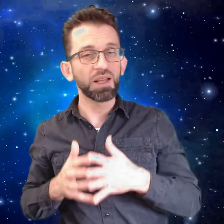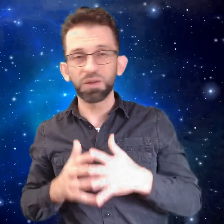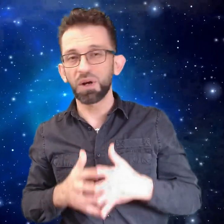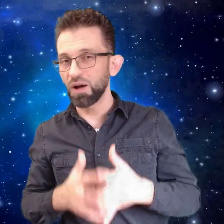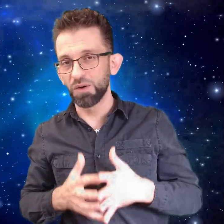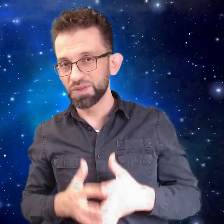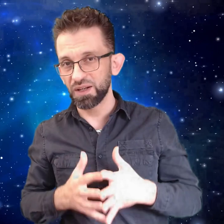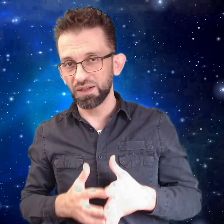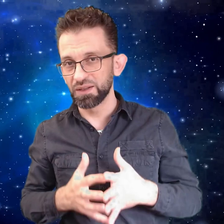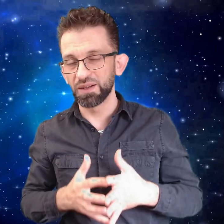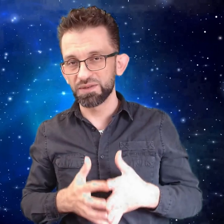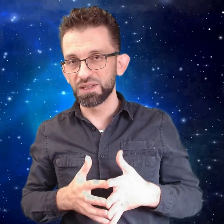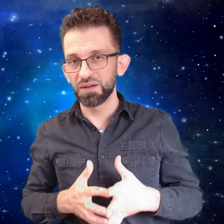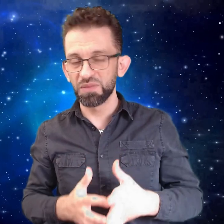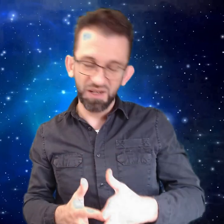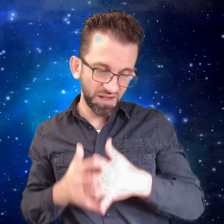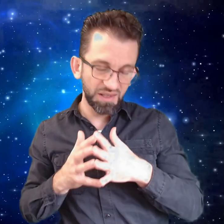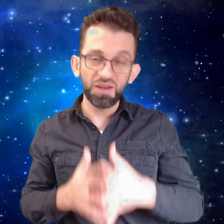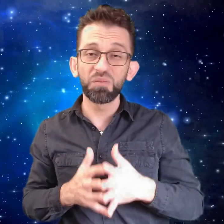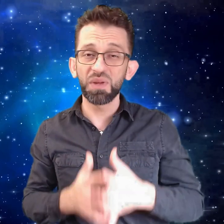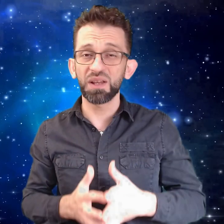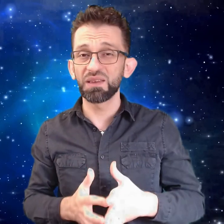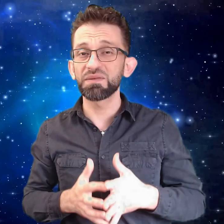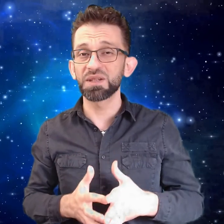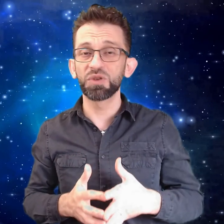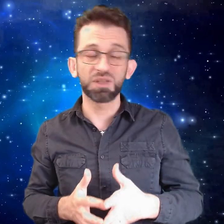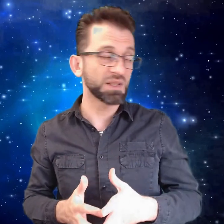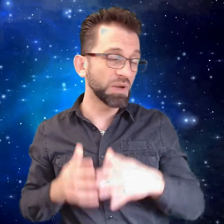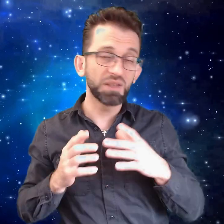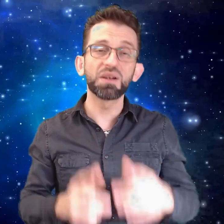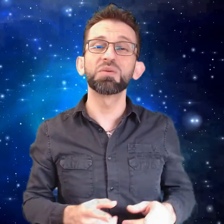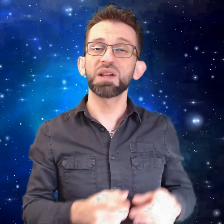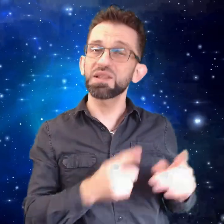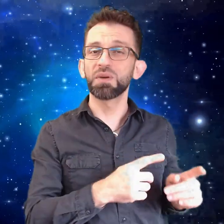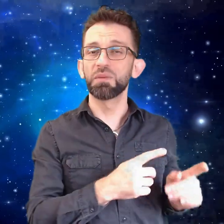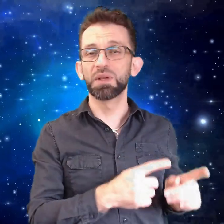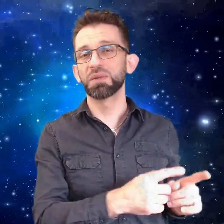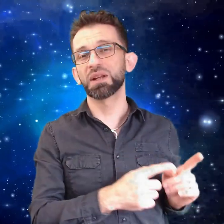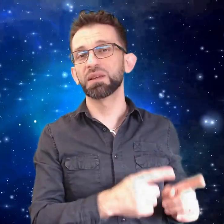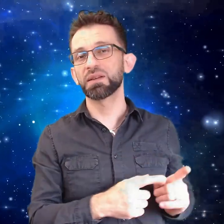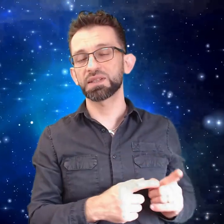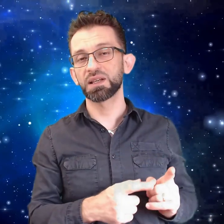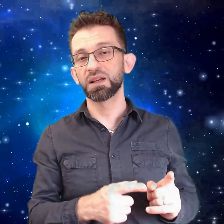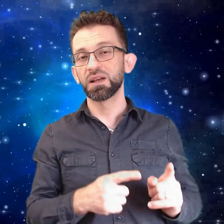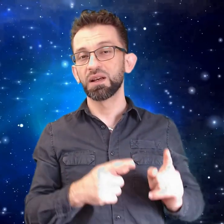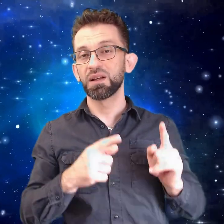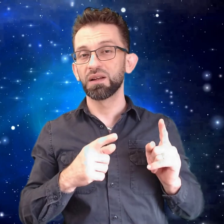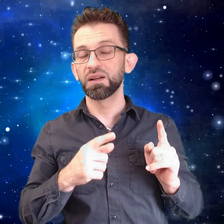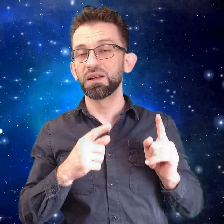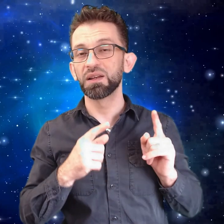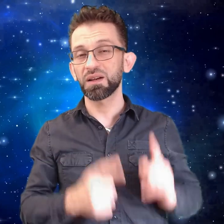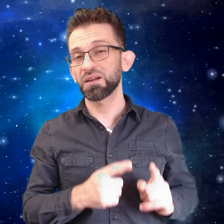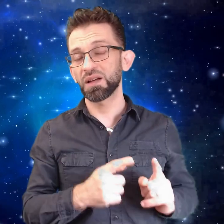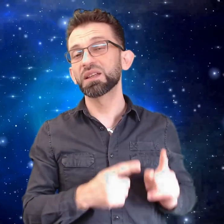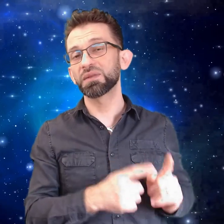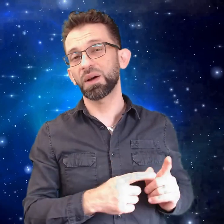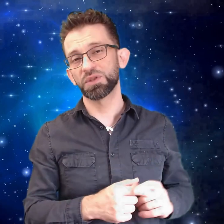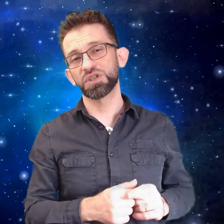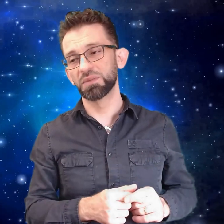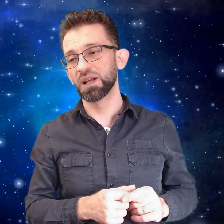أتوقعهم صحيحيا نفسيا بل لديهم مرض نفسي مكتسب قد يكون أسوأ من المرض النفسي اللي قد يدفع بشبلة